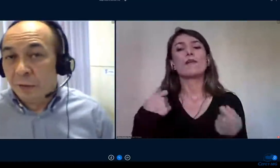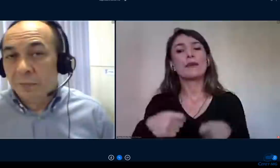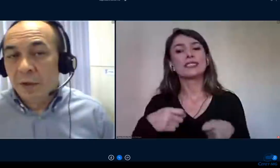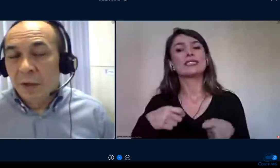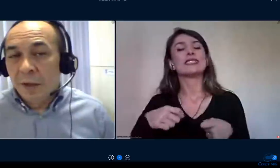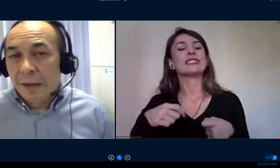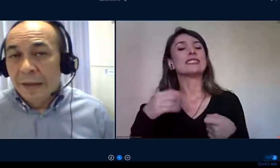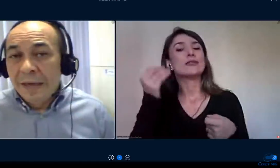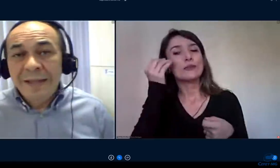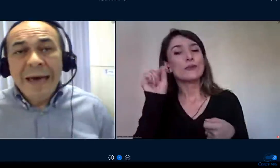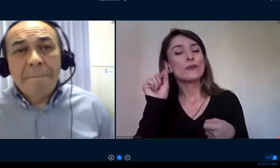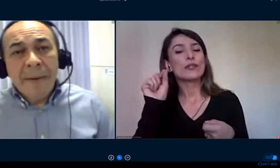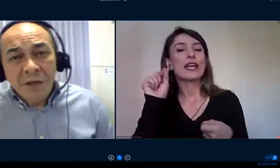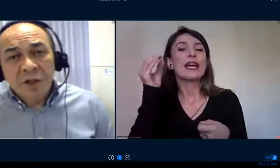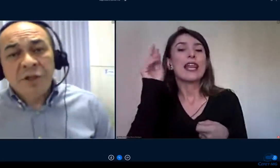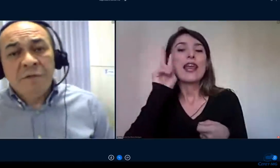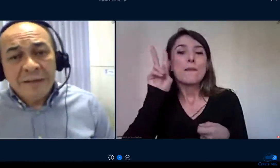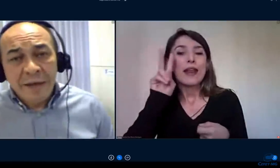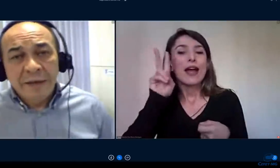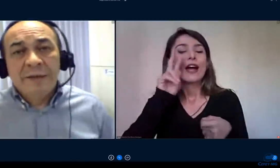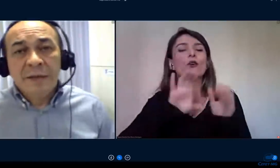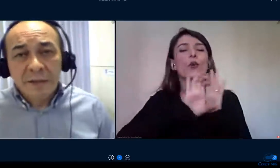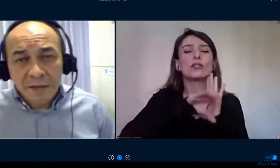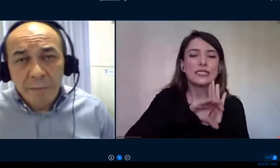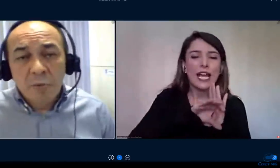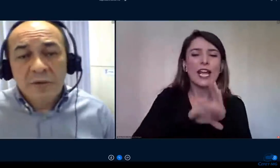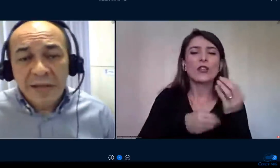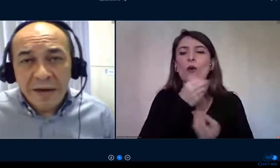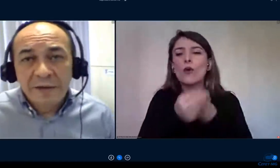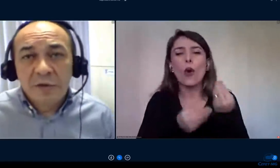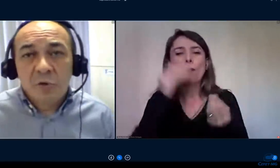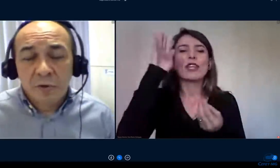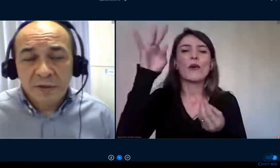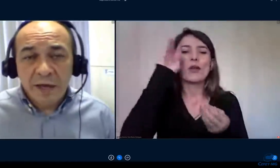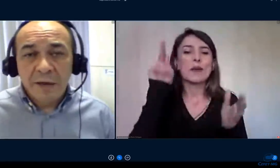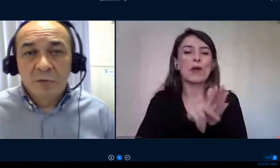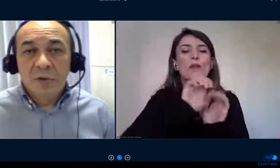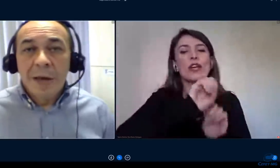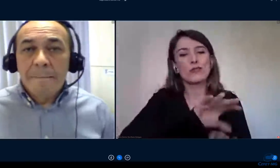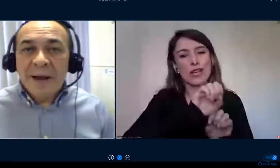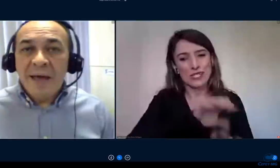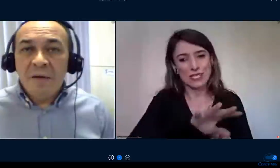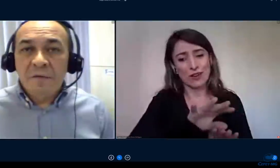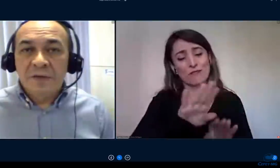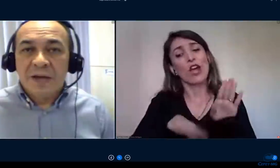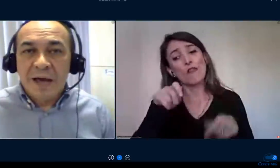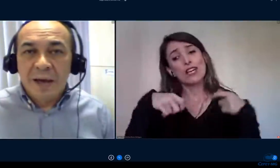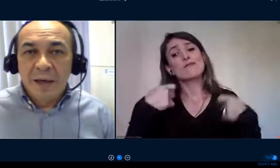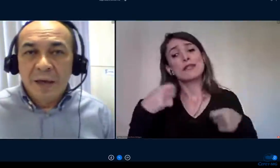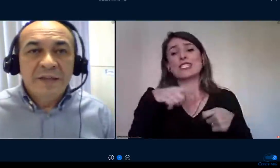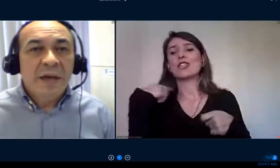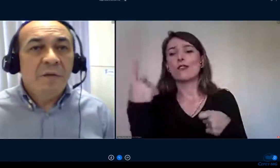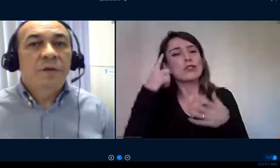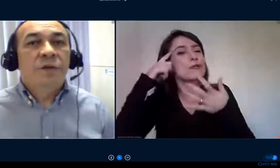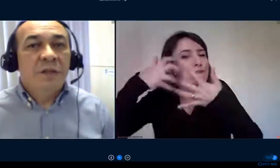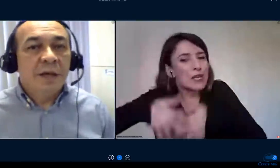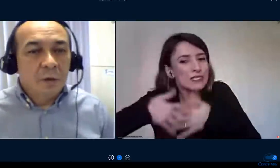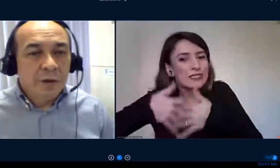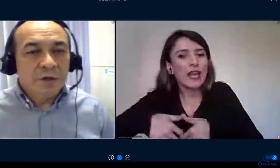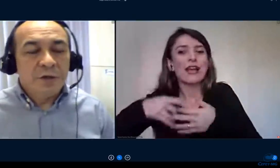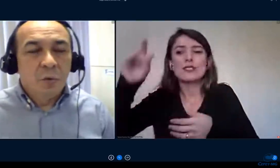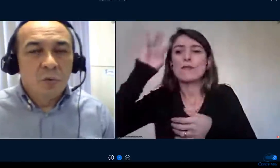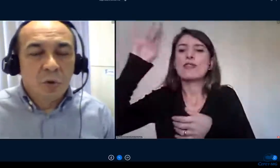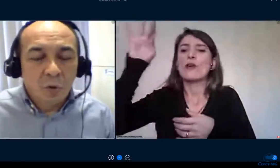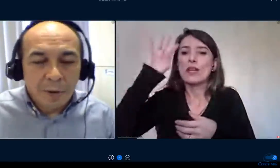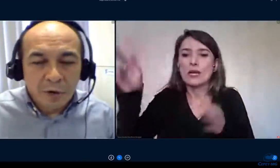educação. E, de repente, a gente vai ter que, sim, se debruçar nesses conceitos para revisar e se revestir